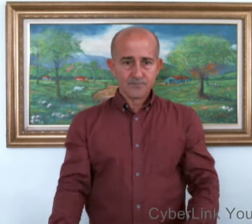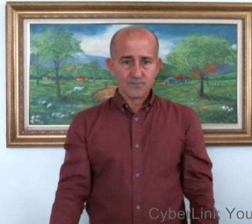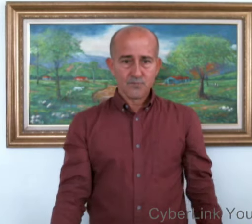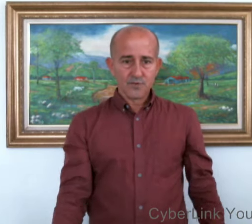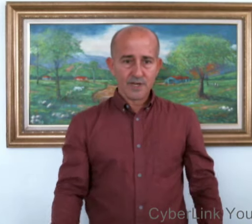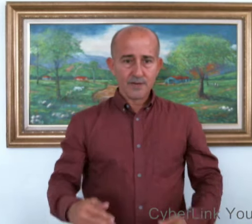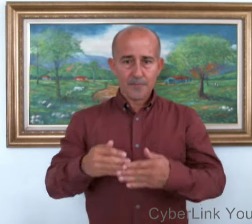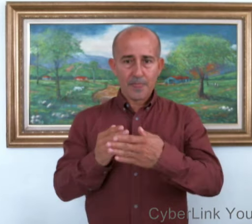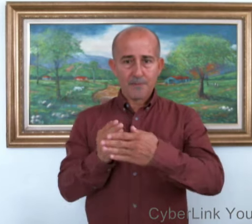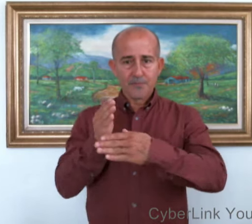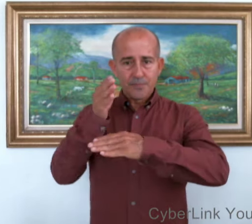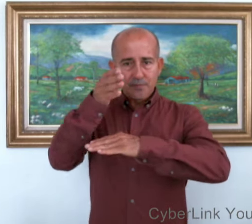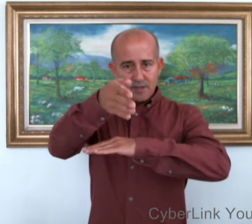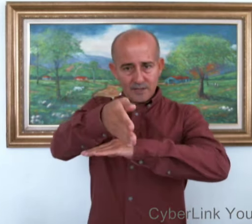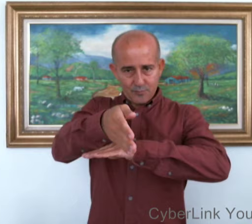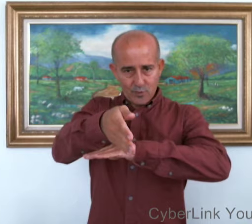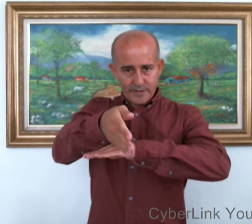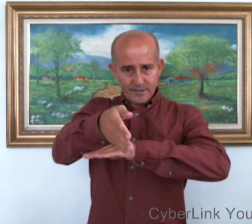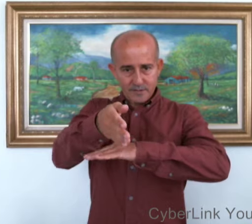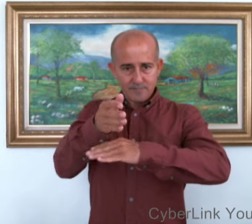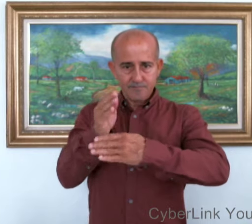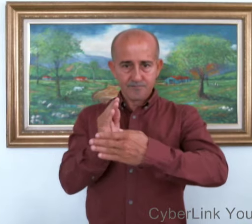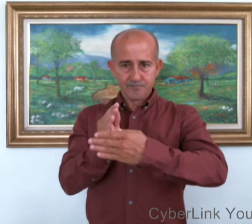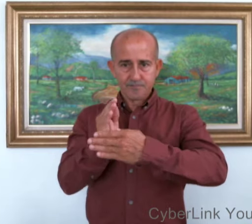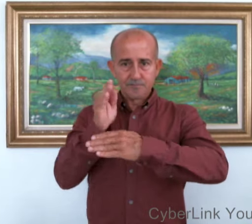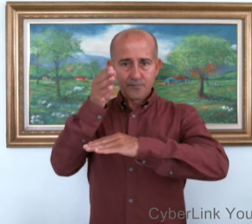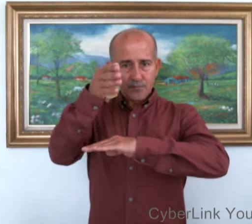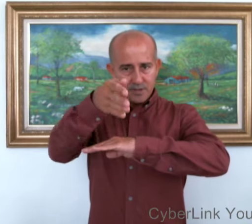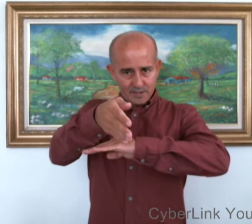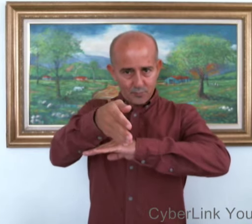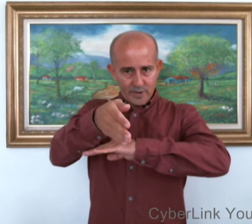Muy bien. Después. Después.